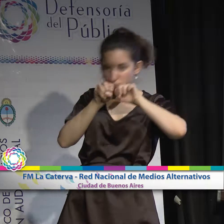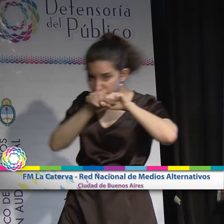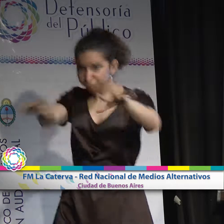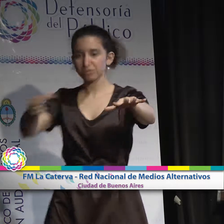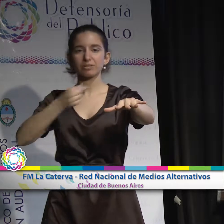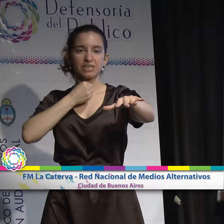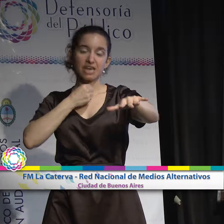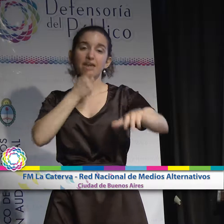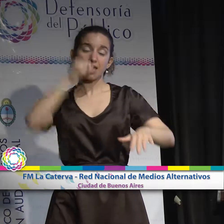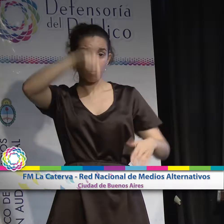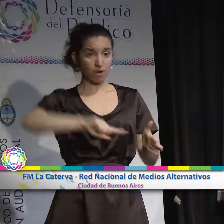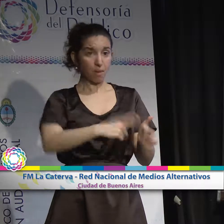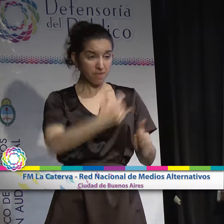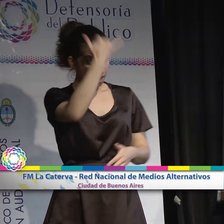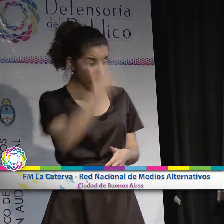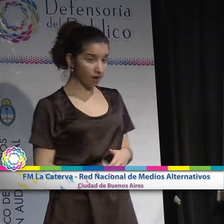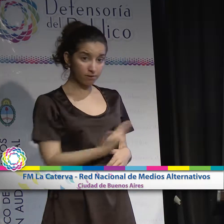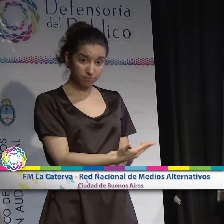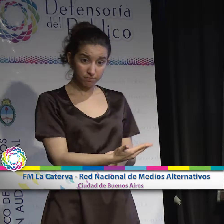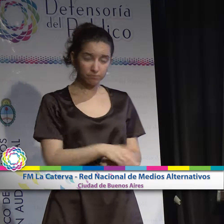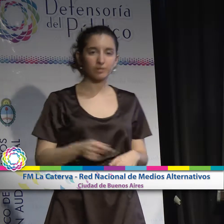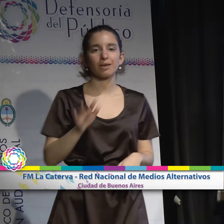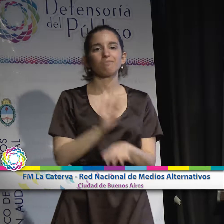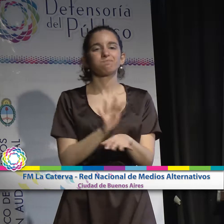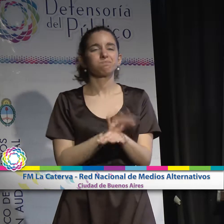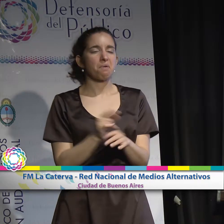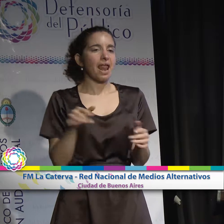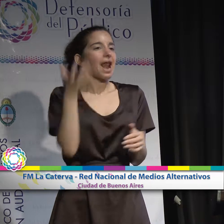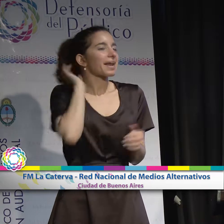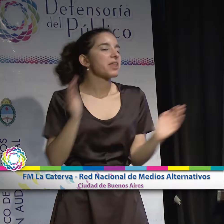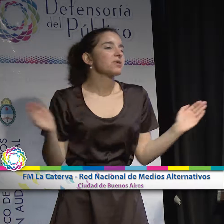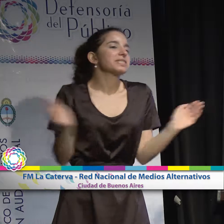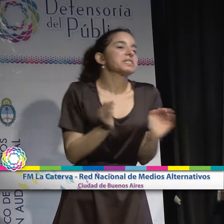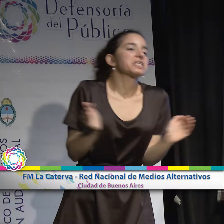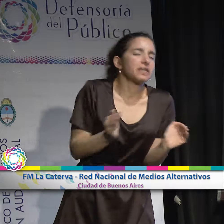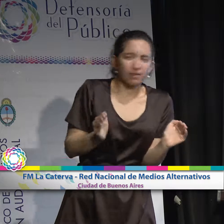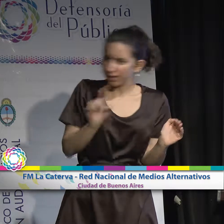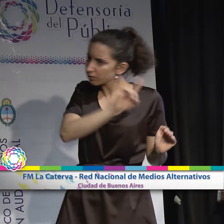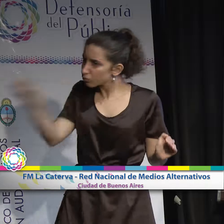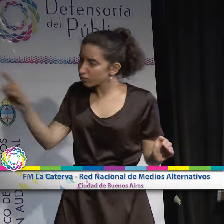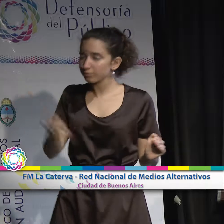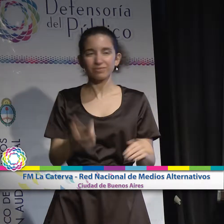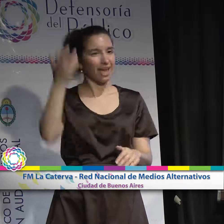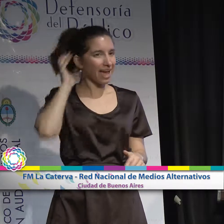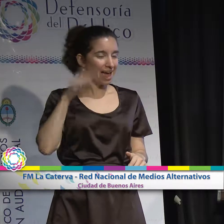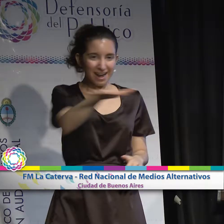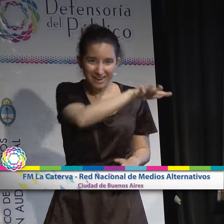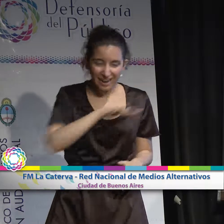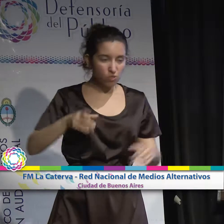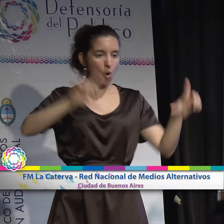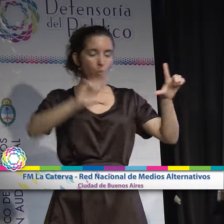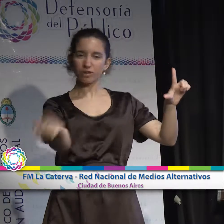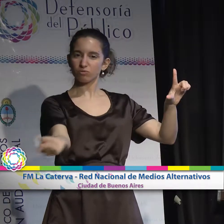es la ciudad autónoma de Buenos Aires. No nos definimos por nuestro tamaño, más o menos grande, sino por una propuesta alternativa de